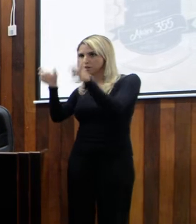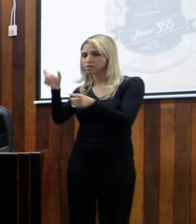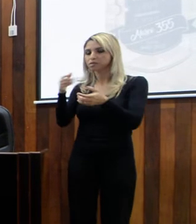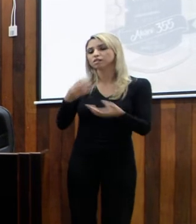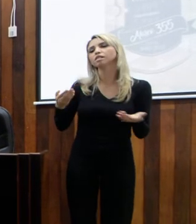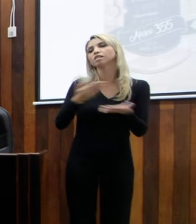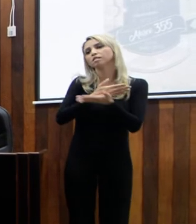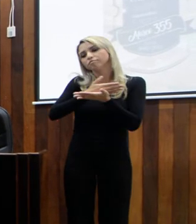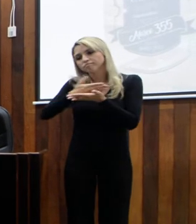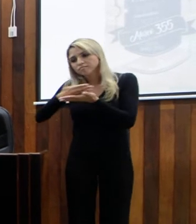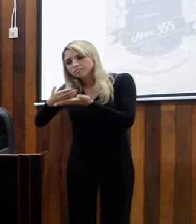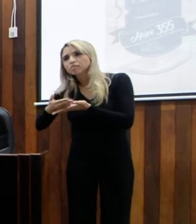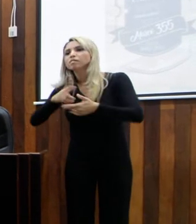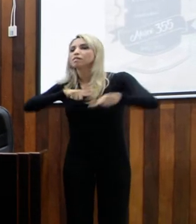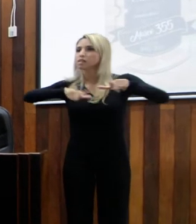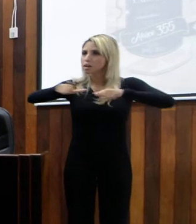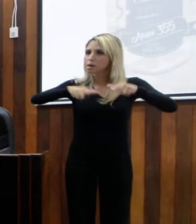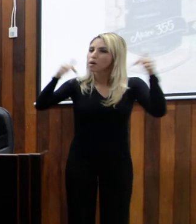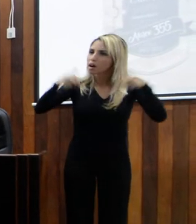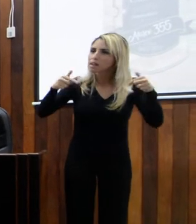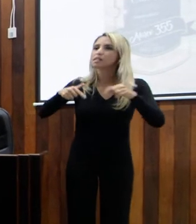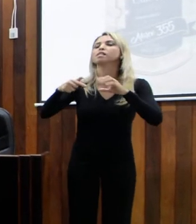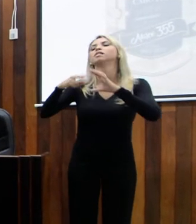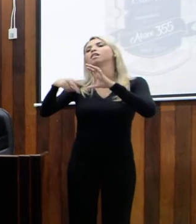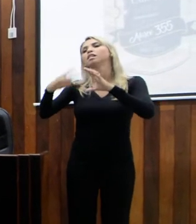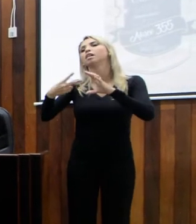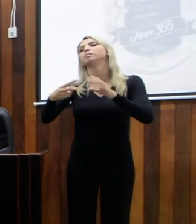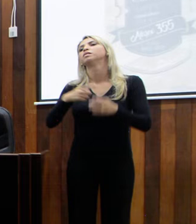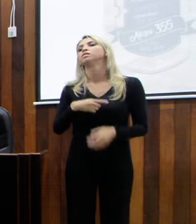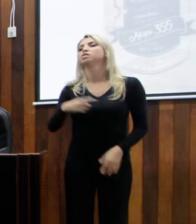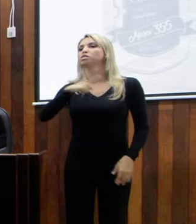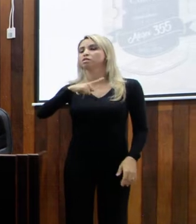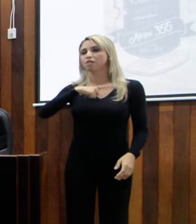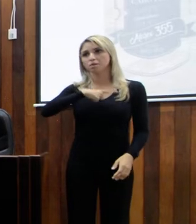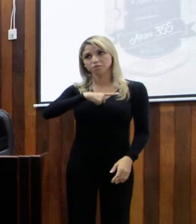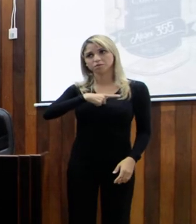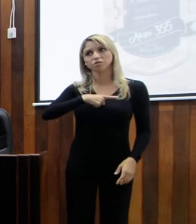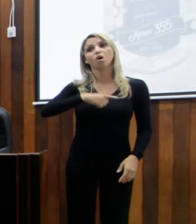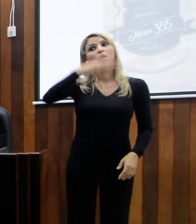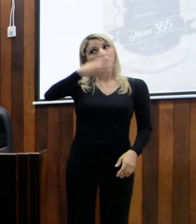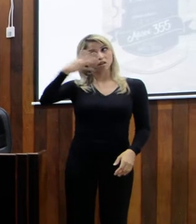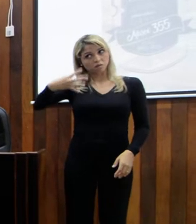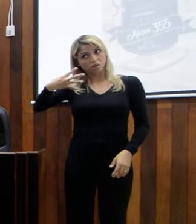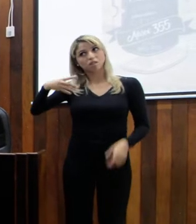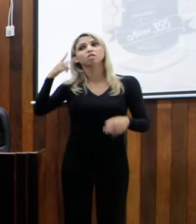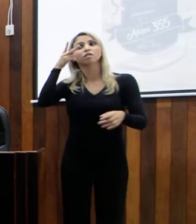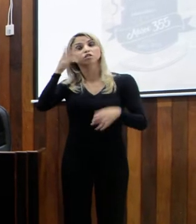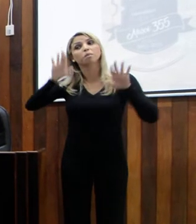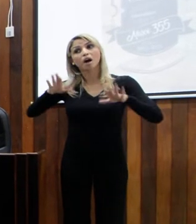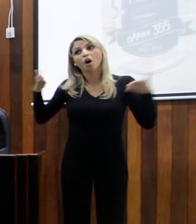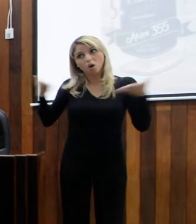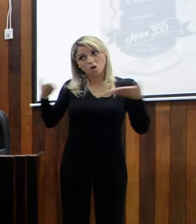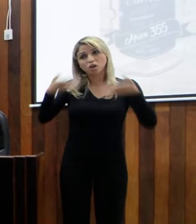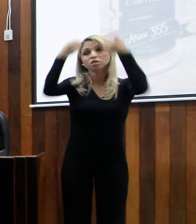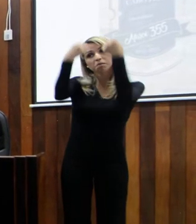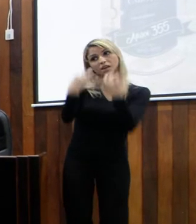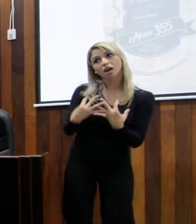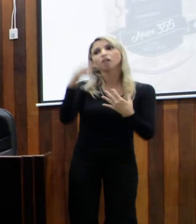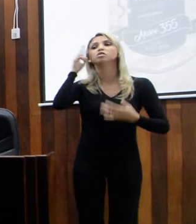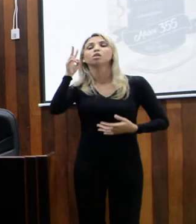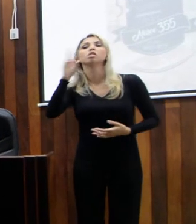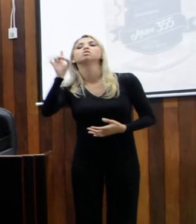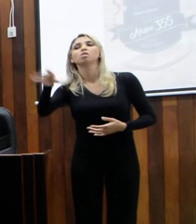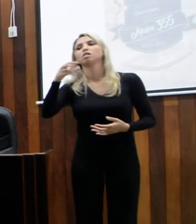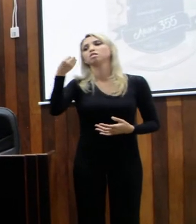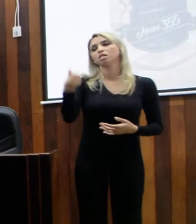essa casa, é lógico que tivemos 44, só estamos contando a história de 6. É lógico que teremos que contar a história